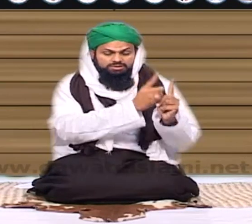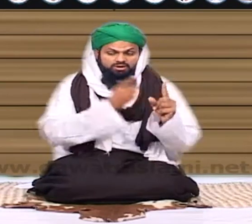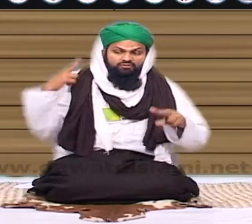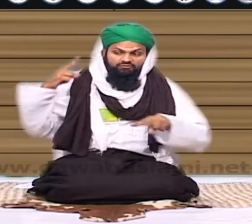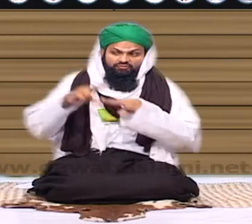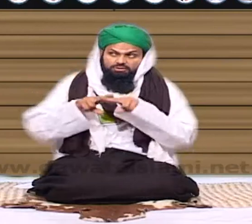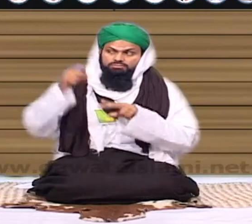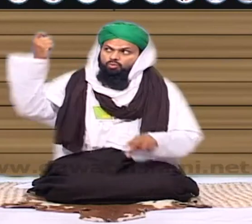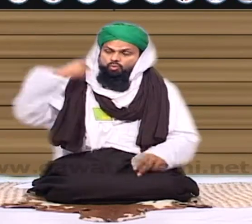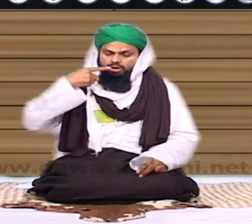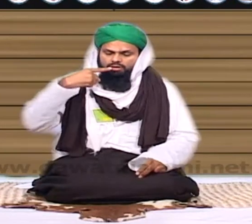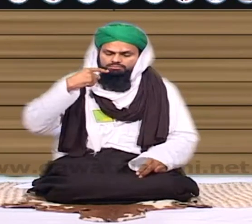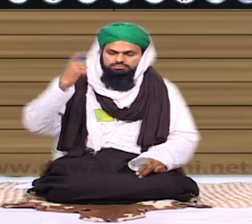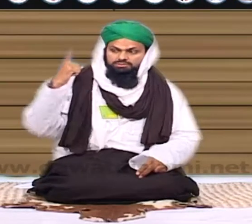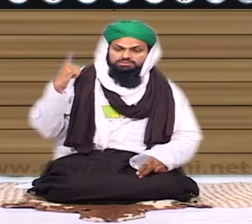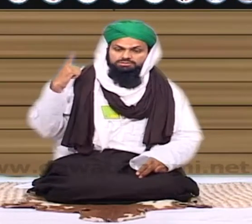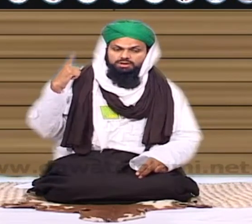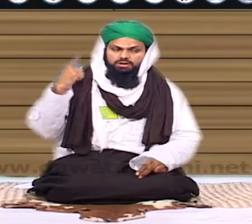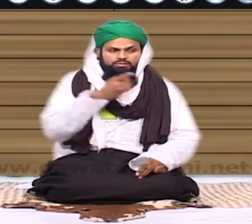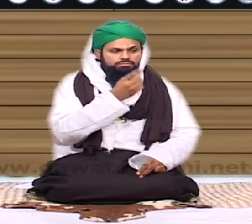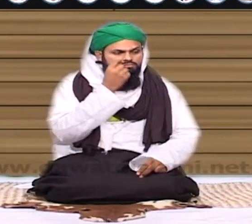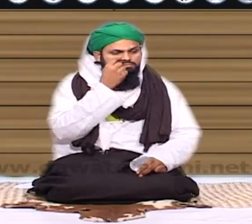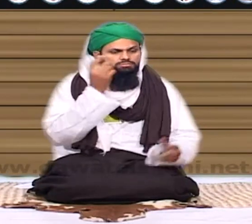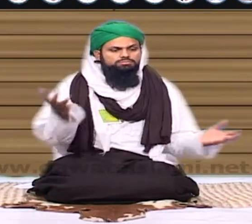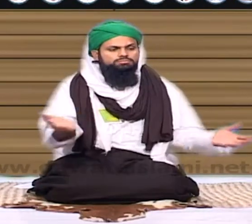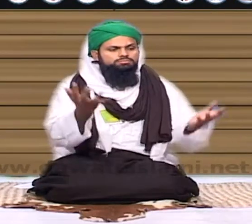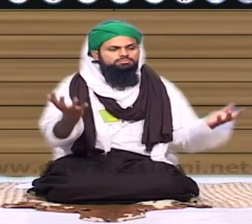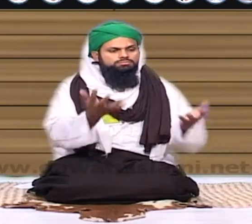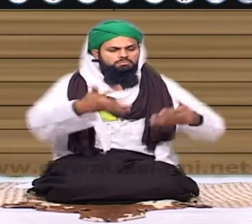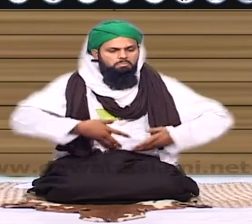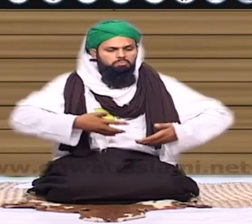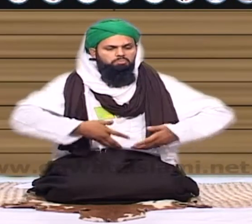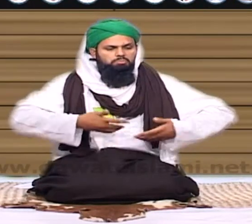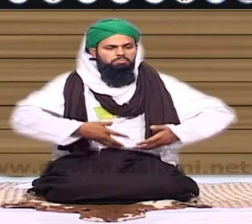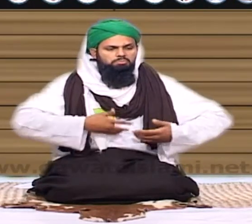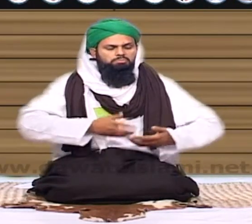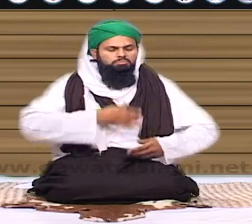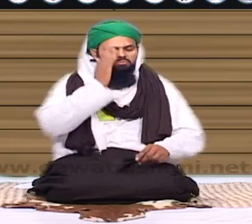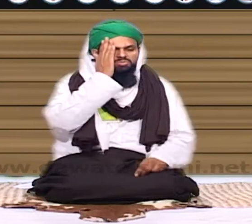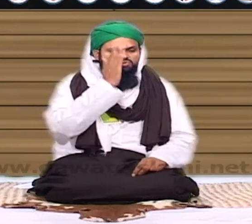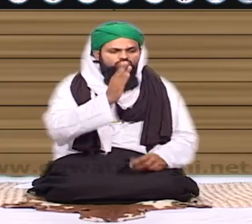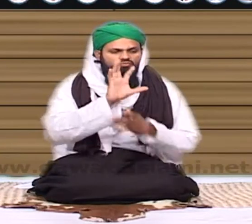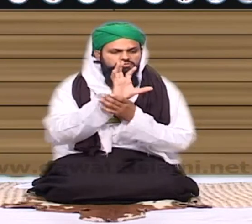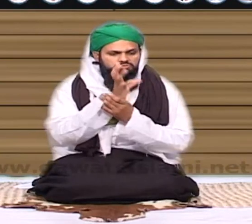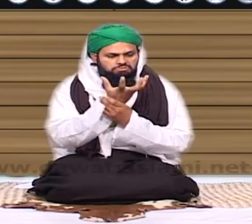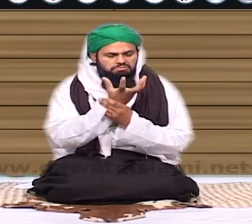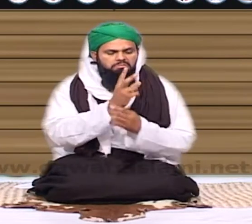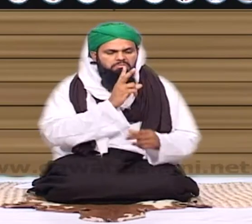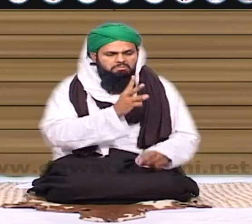رہی ہے ملک الموت حکم کے منتظر ہیں اور یہ کھیل پود میں تماشے میں لگا ہوا ہے ہر مدد